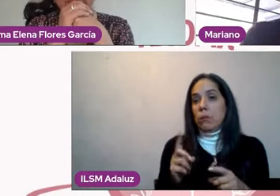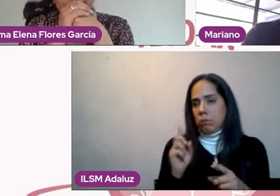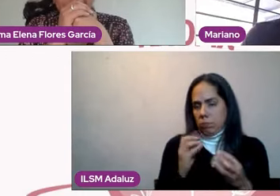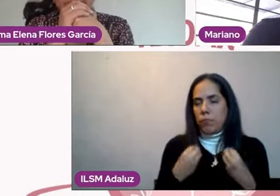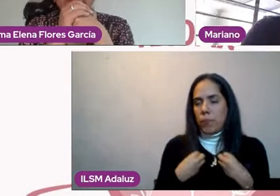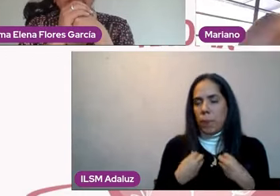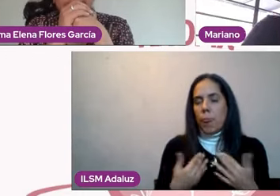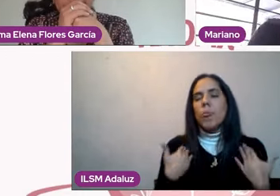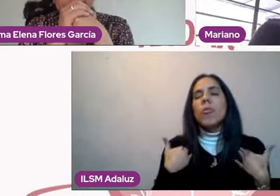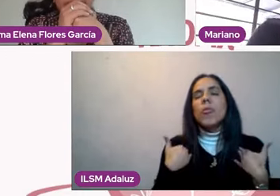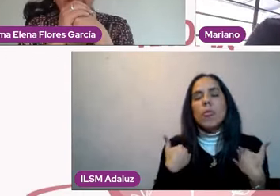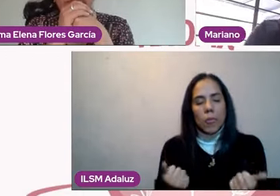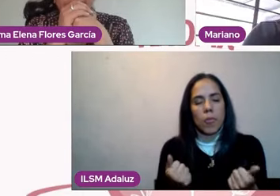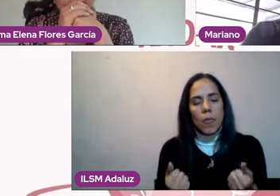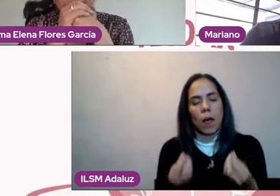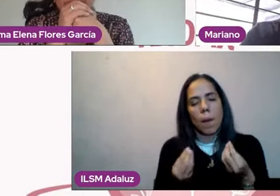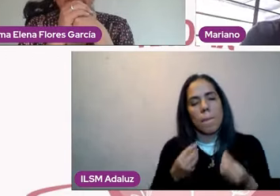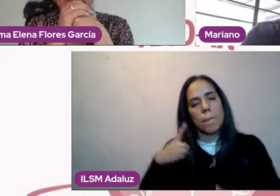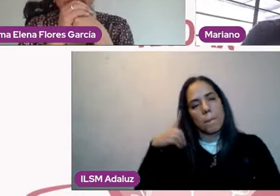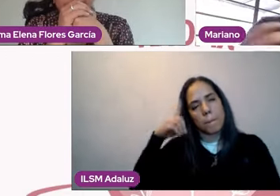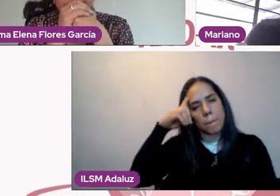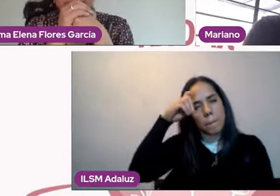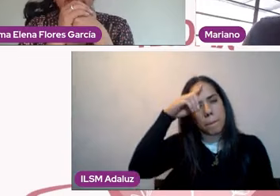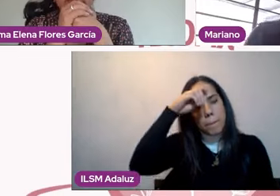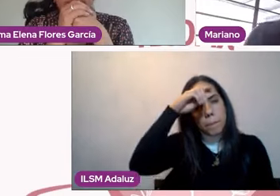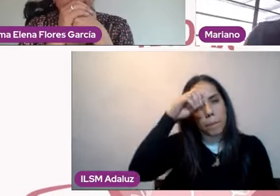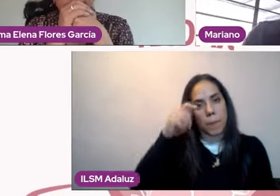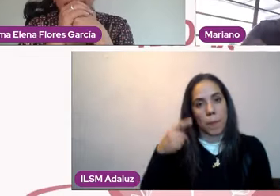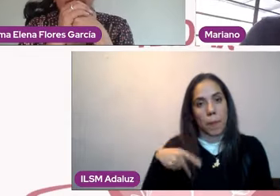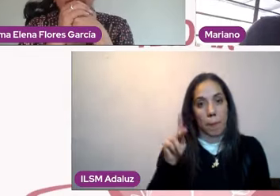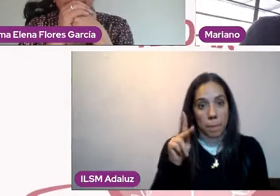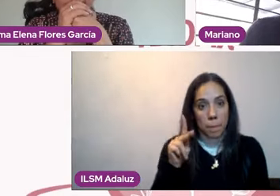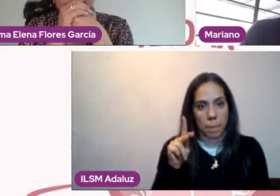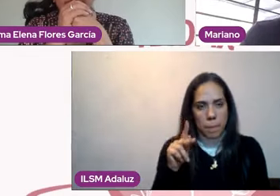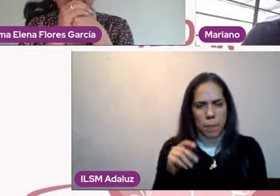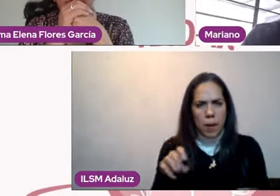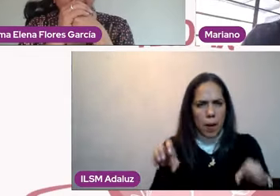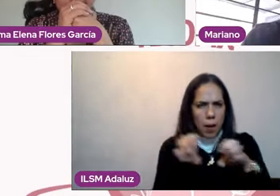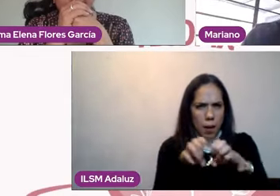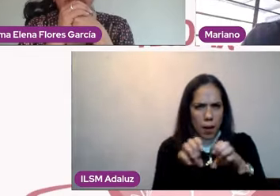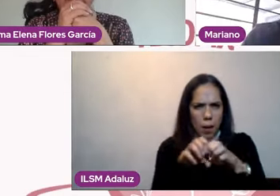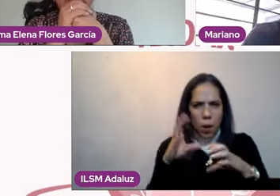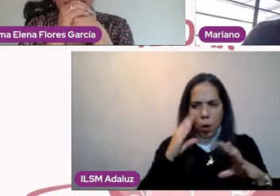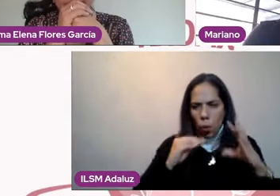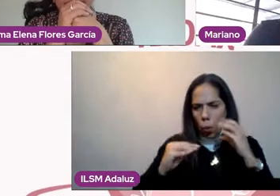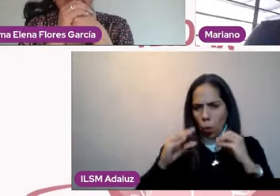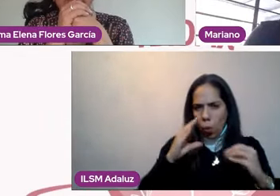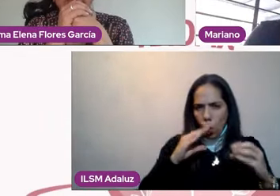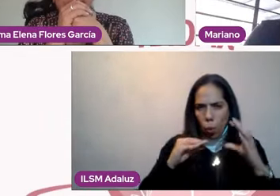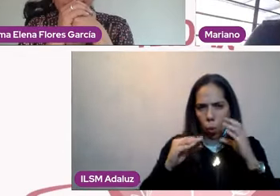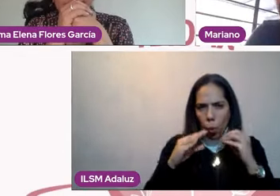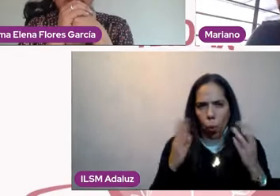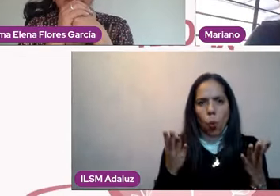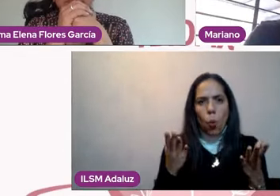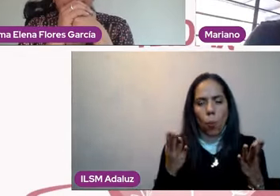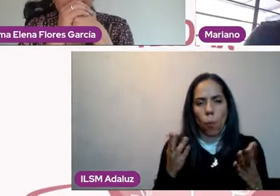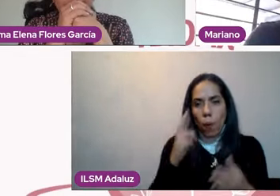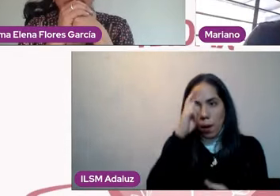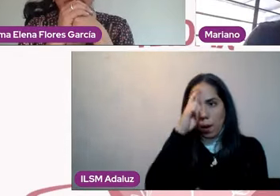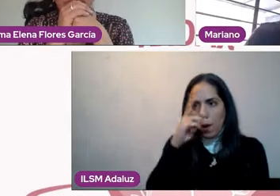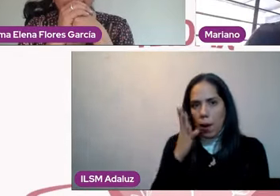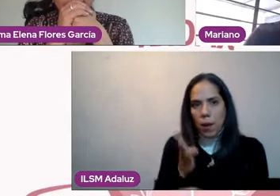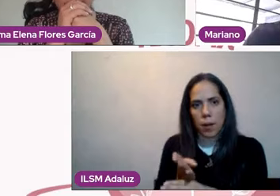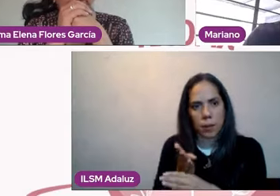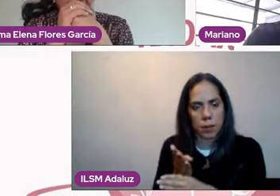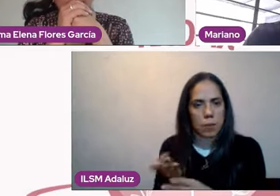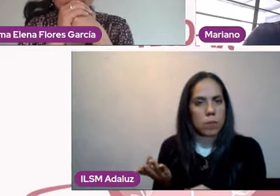es muy complicado, que es un proceso personal, pero si estamos hablando de cómo enseñarle a alguien a hacerse cargo de su vida emocional